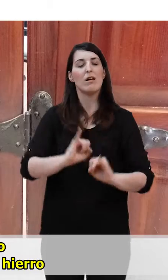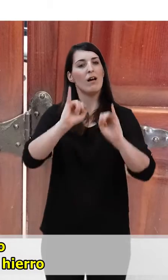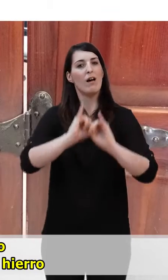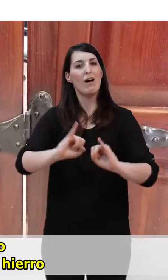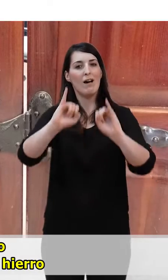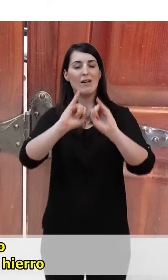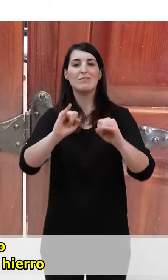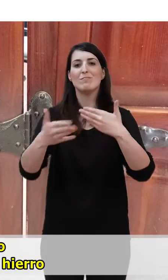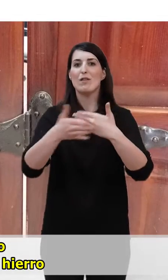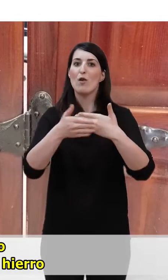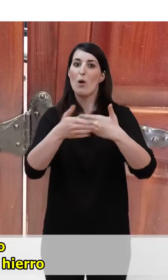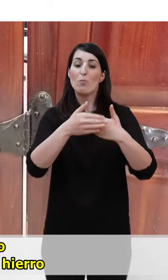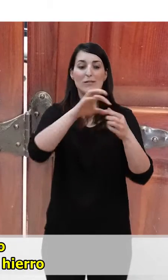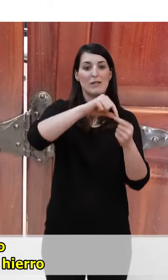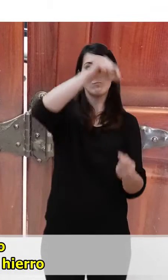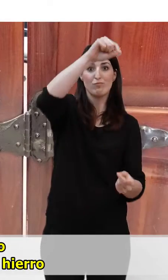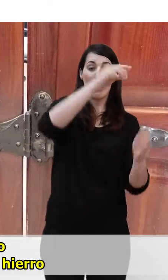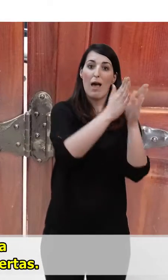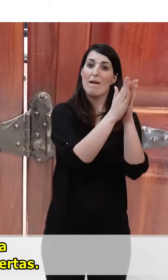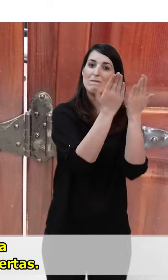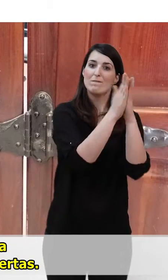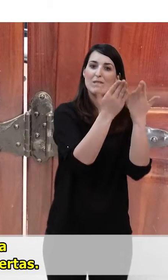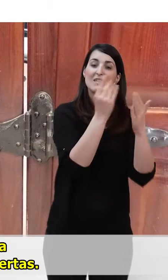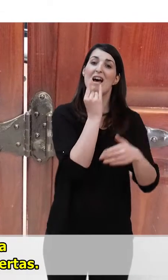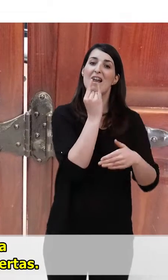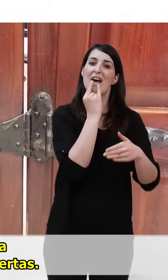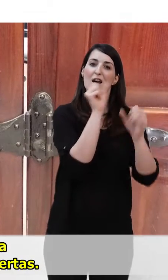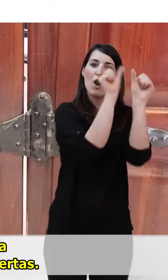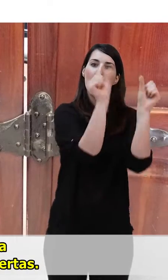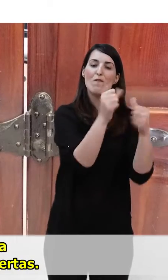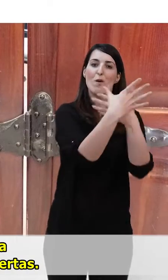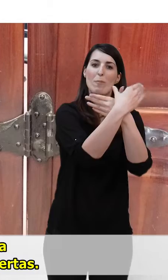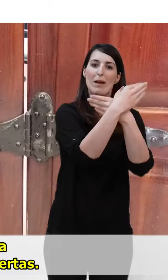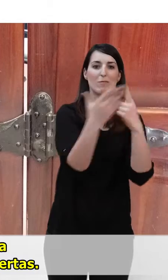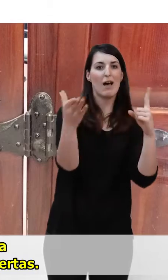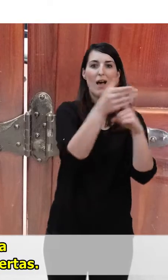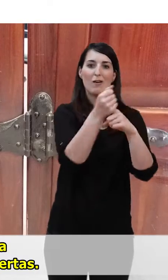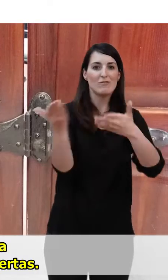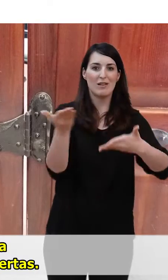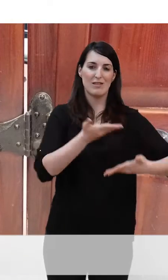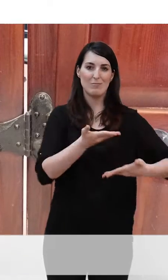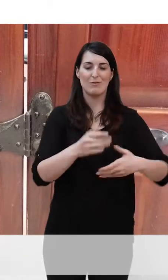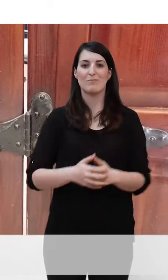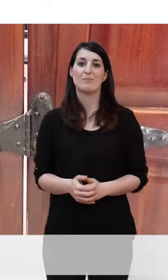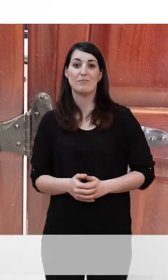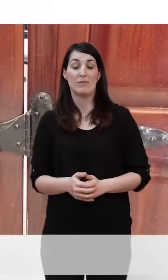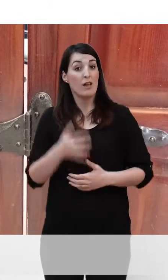Por el camino te invito a encontrar las bisagras de hierro con forma de mariposa que adornan una de las puertas.